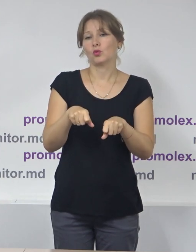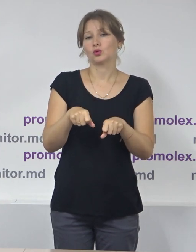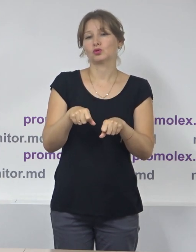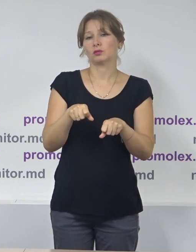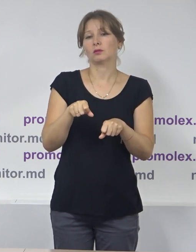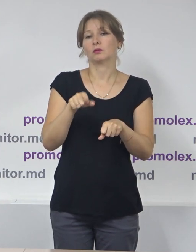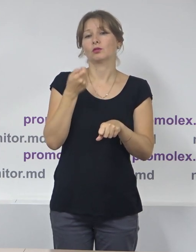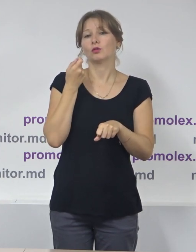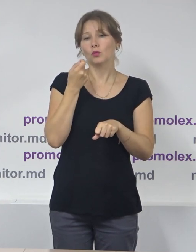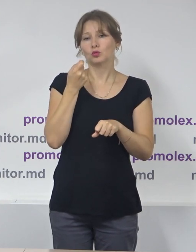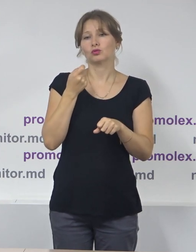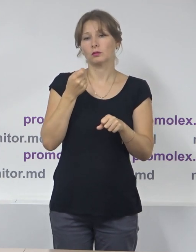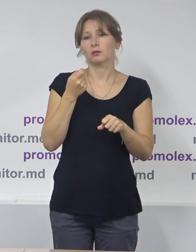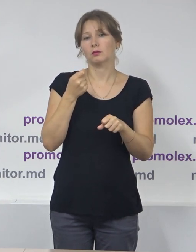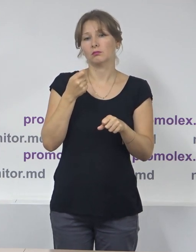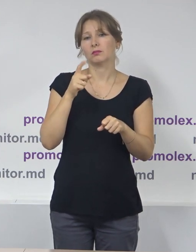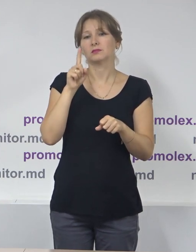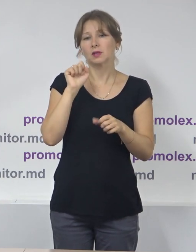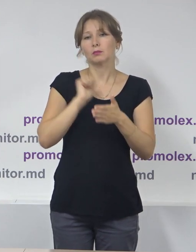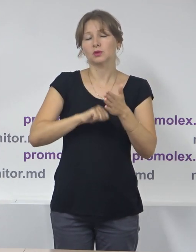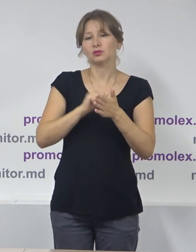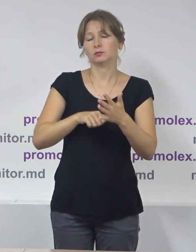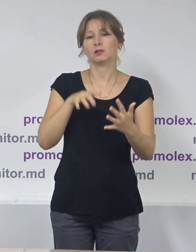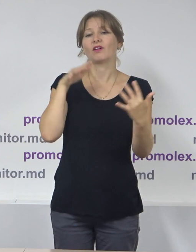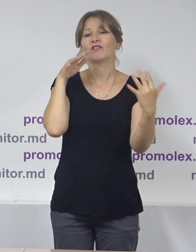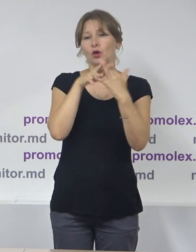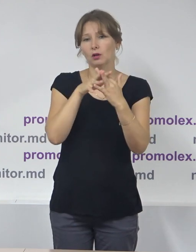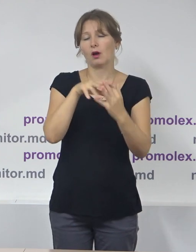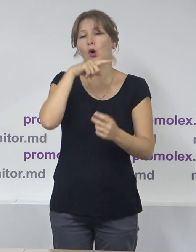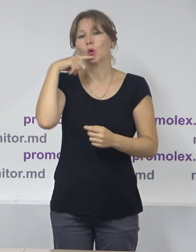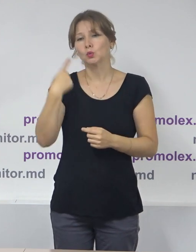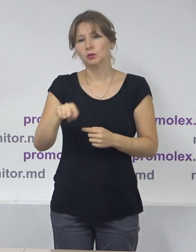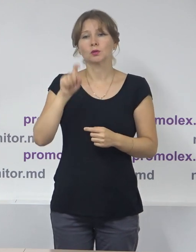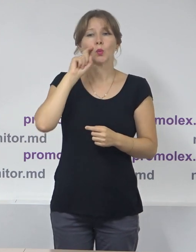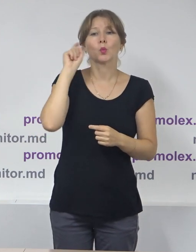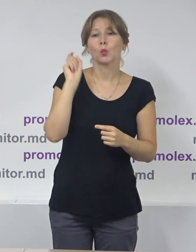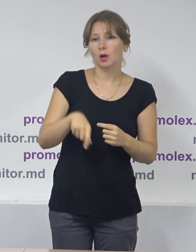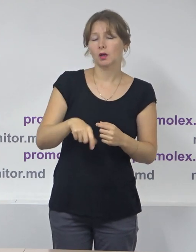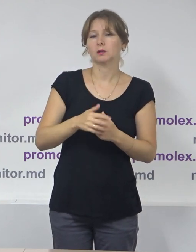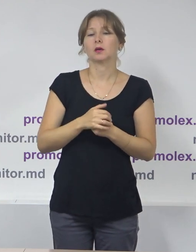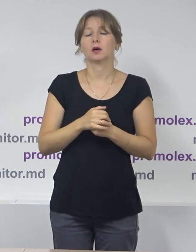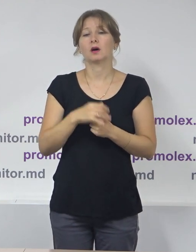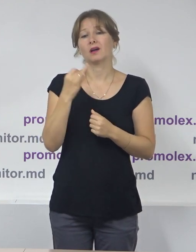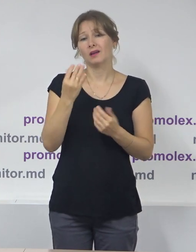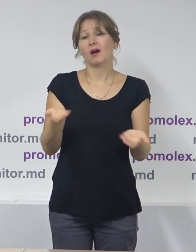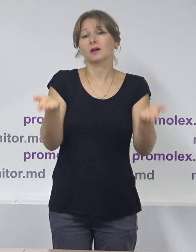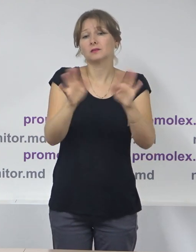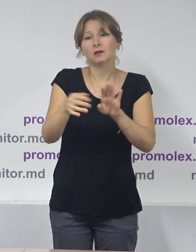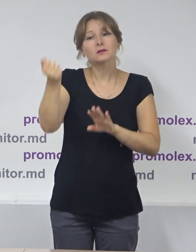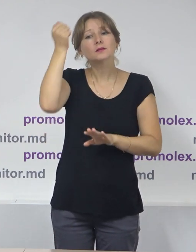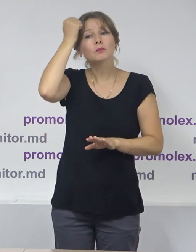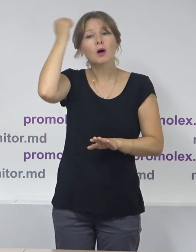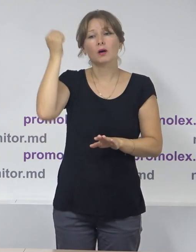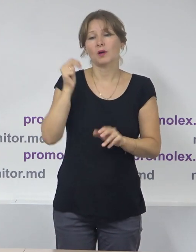și de războiul de agresiunea Federației Rusie împotriva Ucrainei, iar contextul de securitate, desigur că și-a lăsat o împrentă asupra